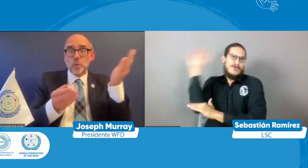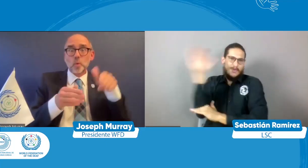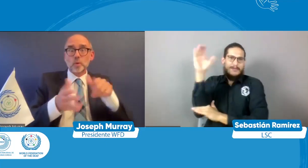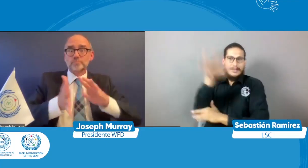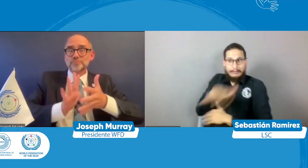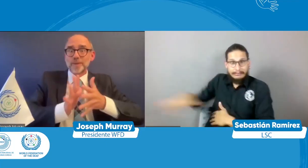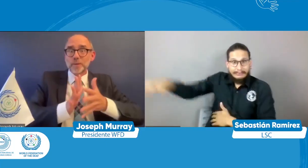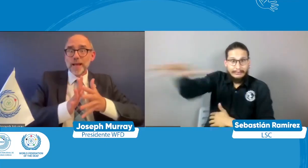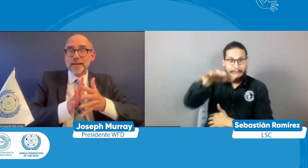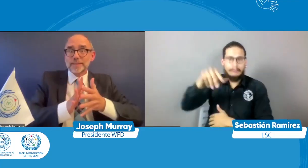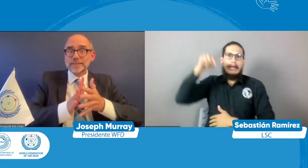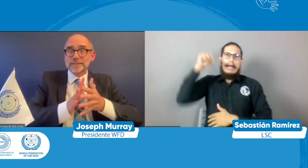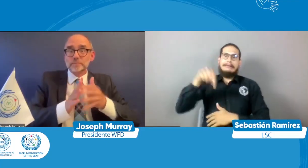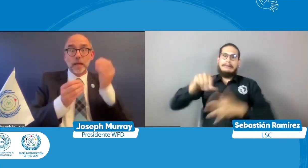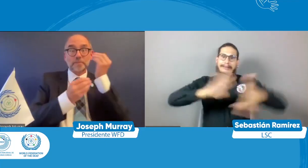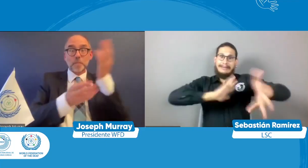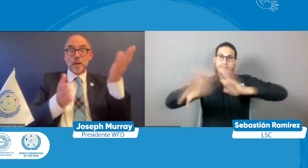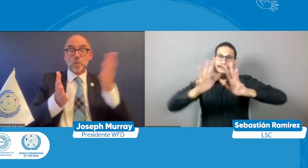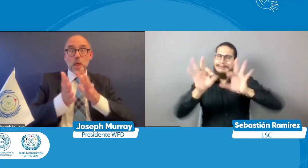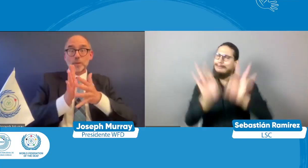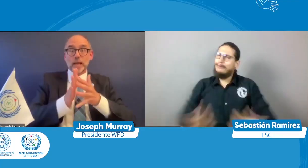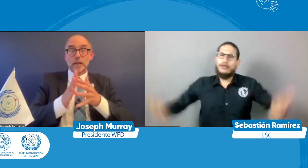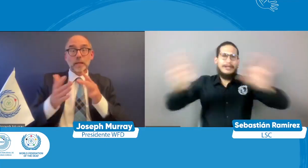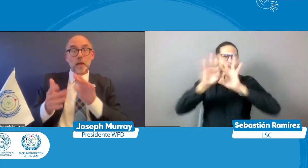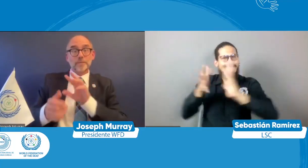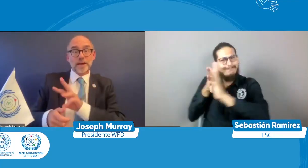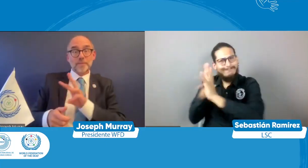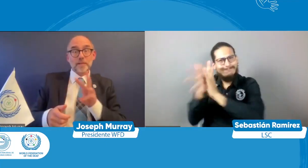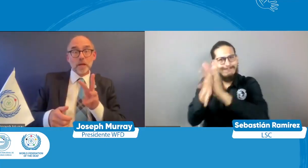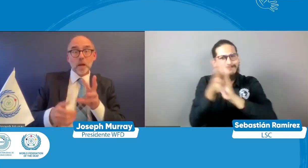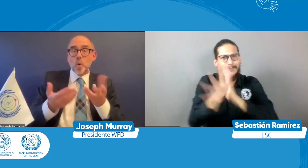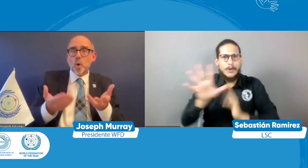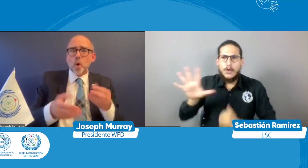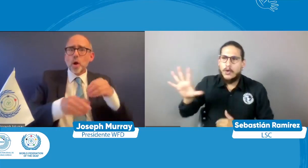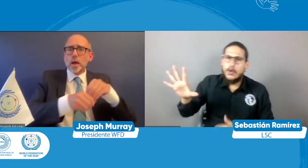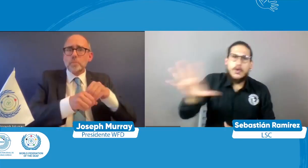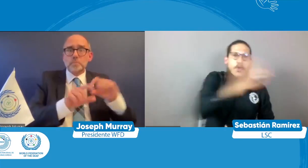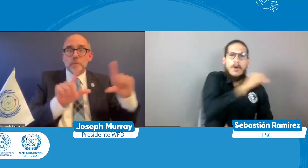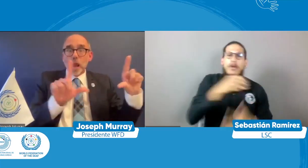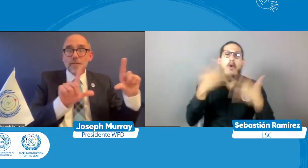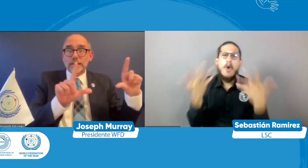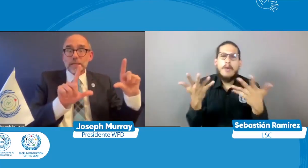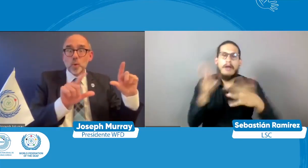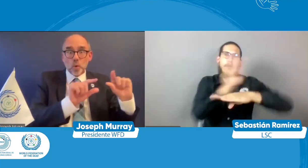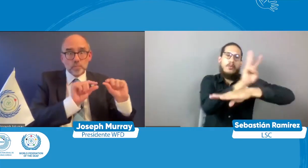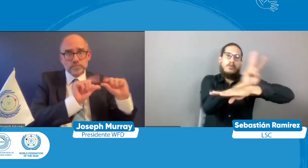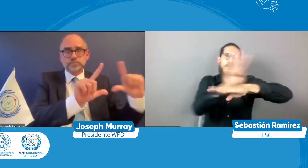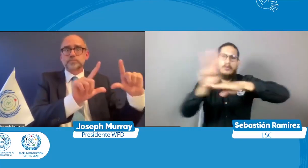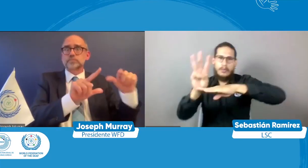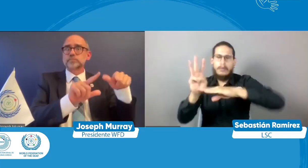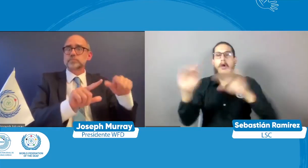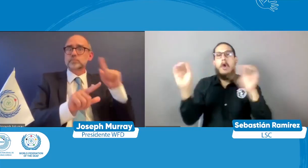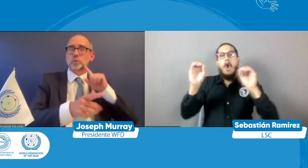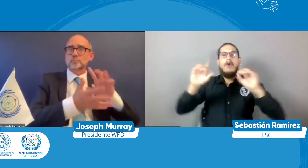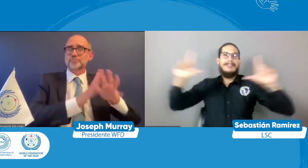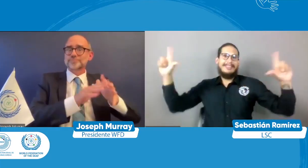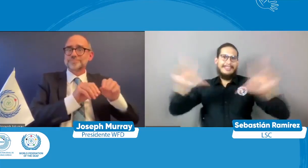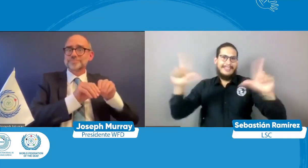la convención recomienda y se incorpore pues lo que tiene que ver con la lengua de señas también a la comunidad de cada